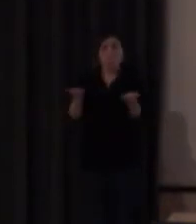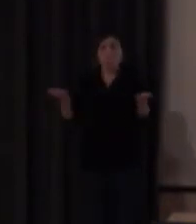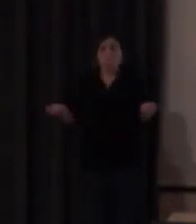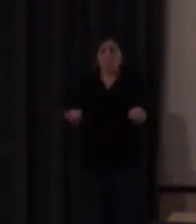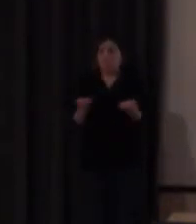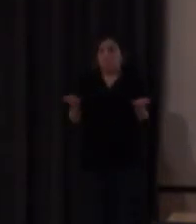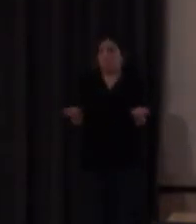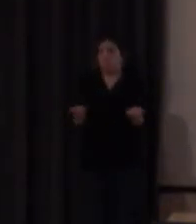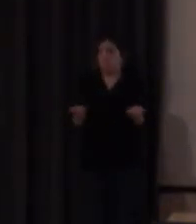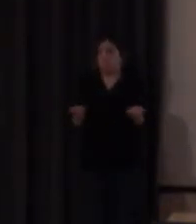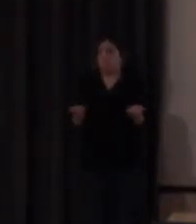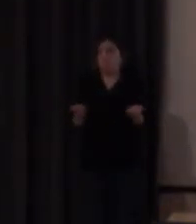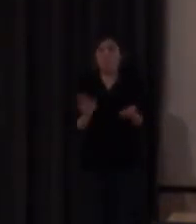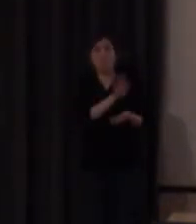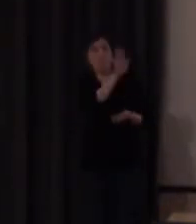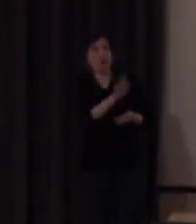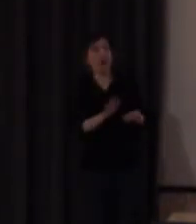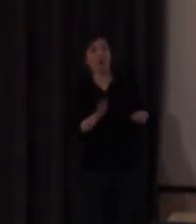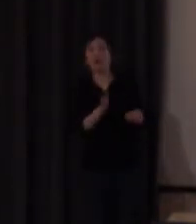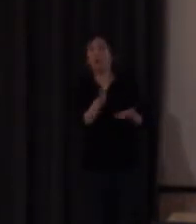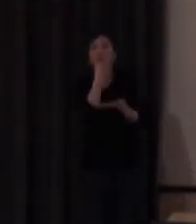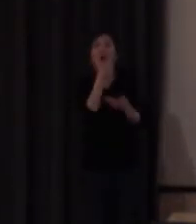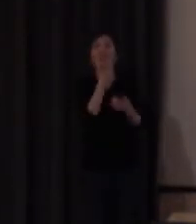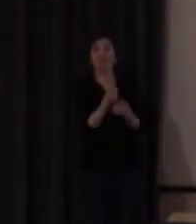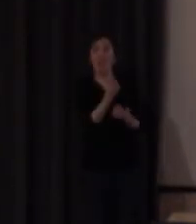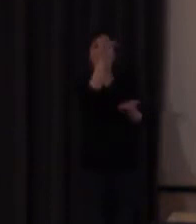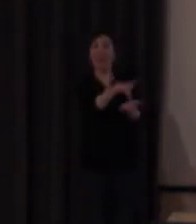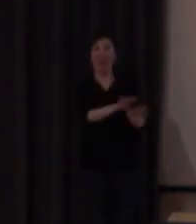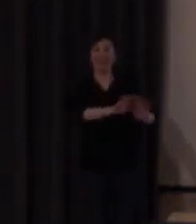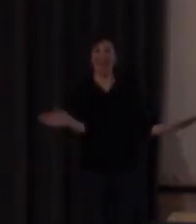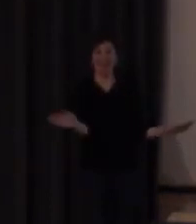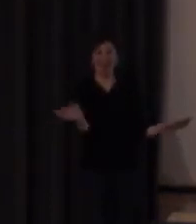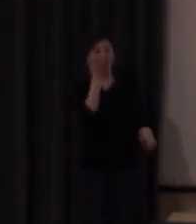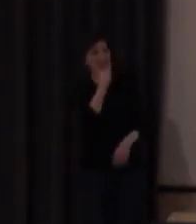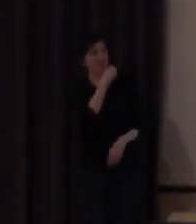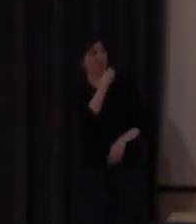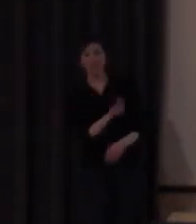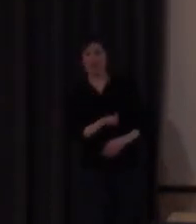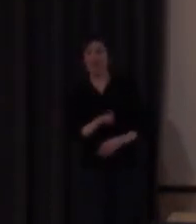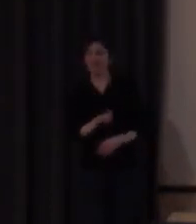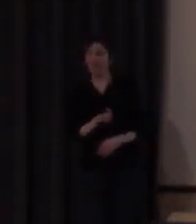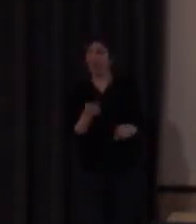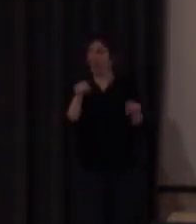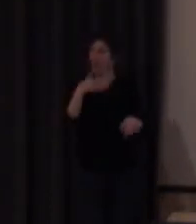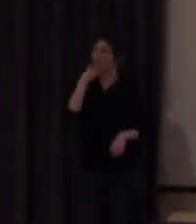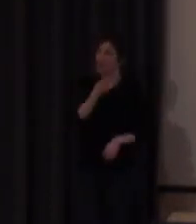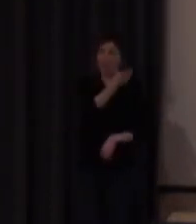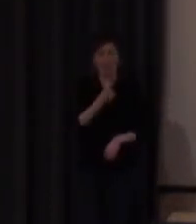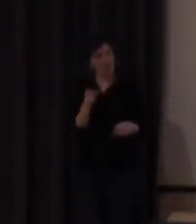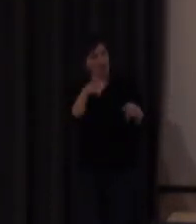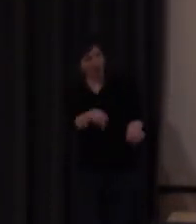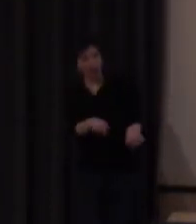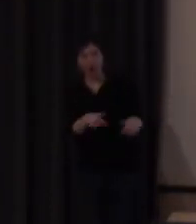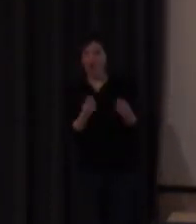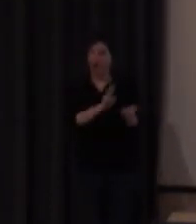que yo tampoco me canso decir con lo puramente testimonial con aquello de decir qué bonito qué bonito es estar hoy aquí qué bonito la